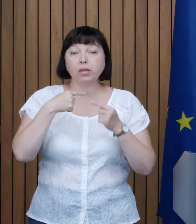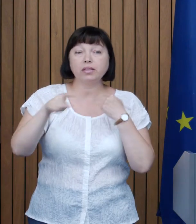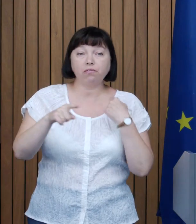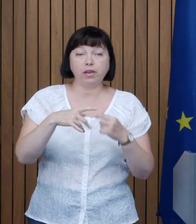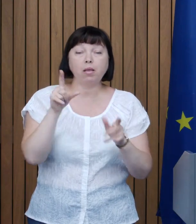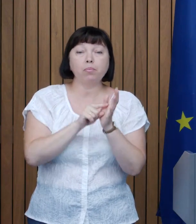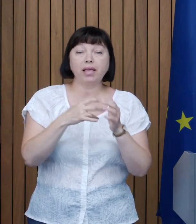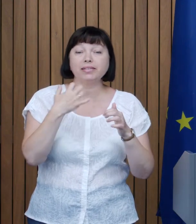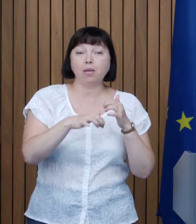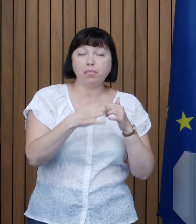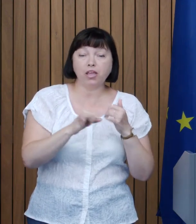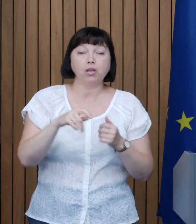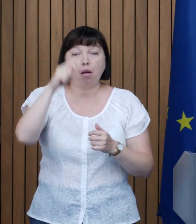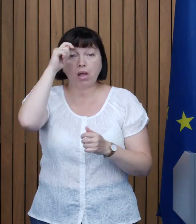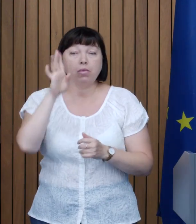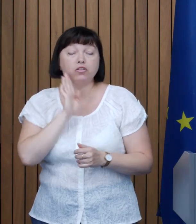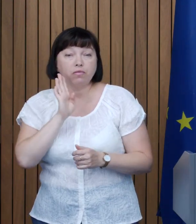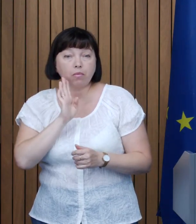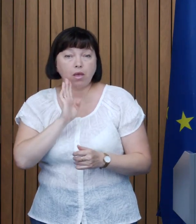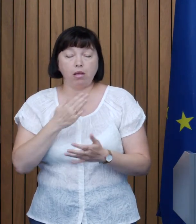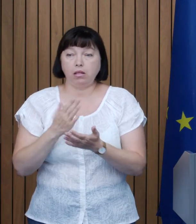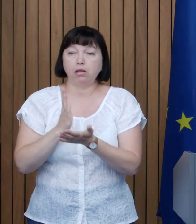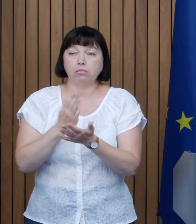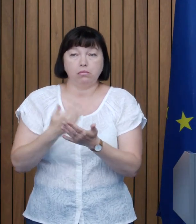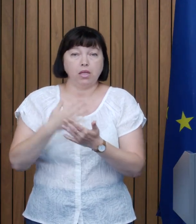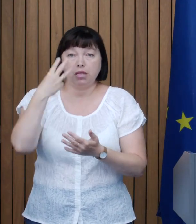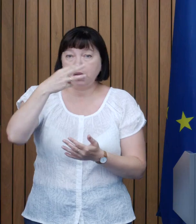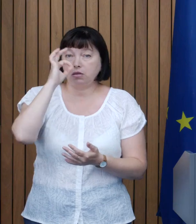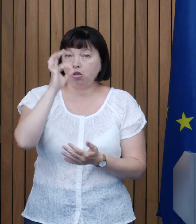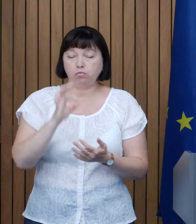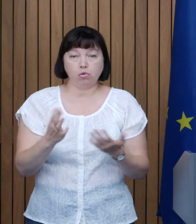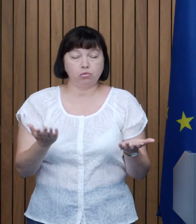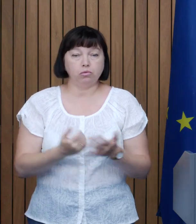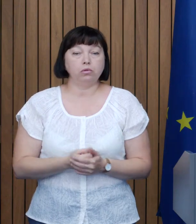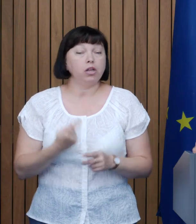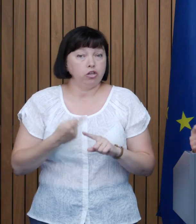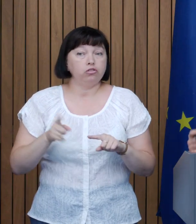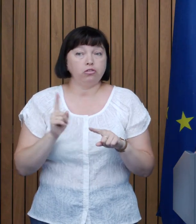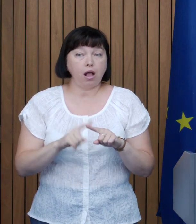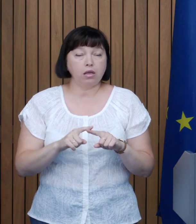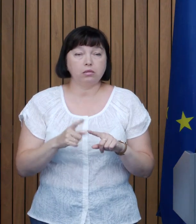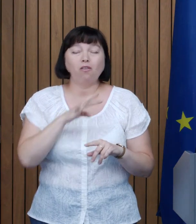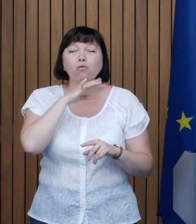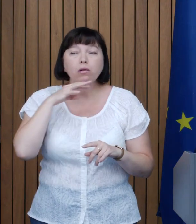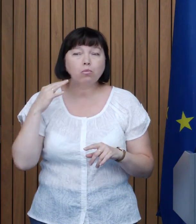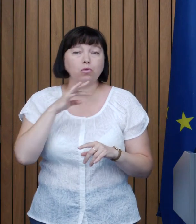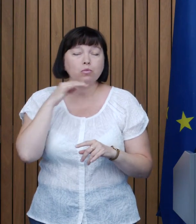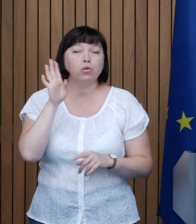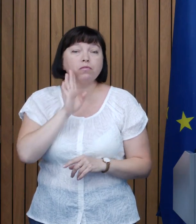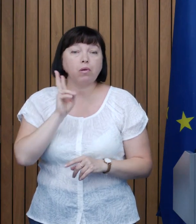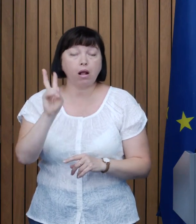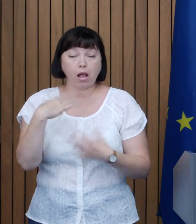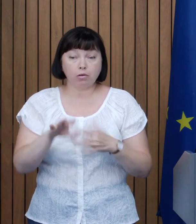pensia medie A bărbaților și a femeilor este de aproximativ 30% De asta foarte multe femei care ajung